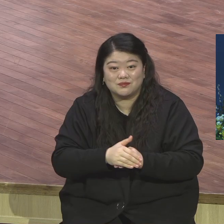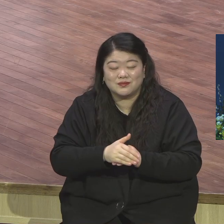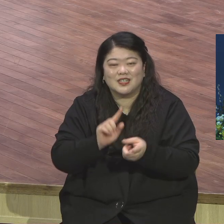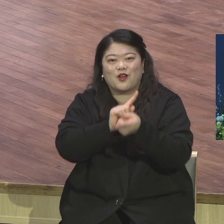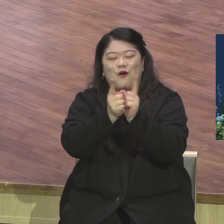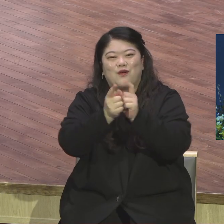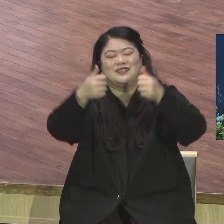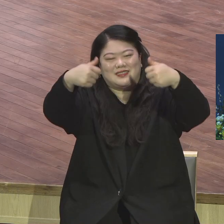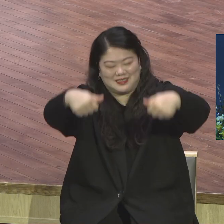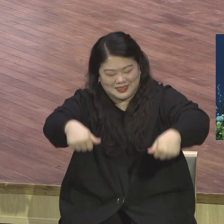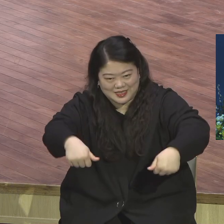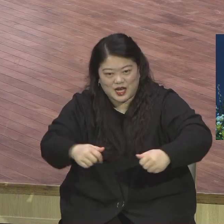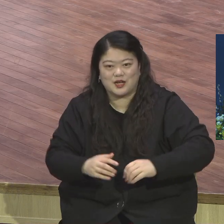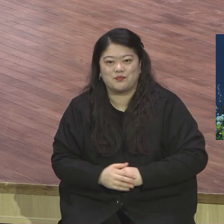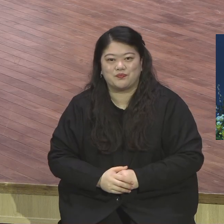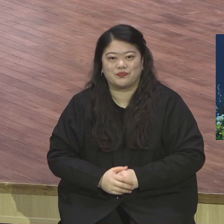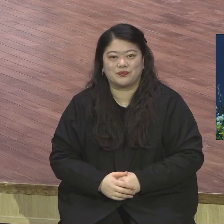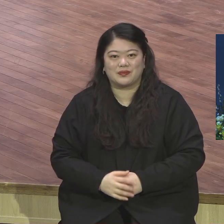삼스미세 주익이 됩시다.